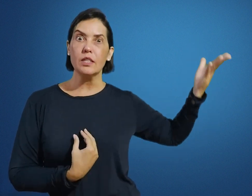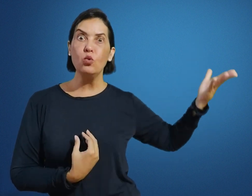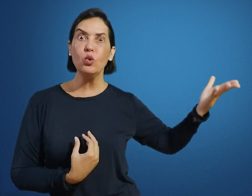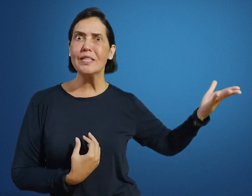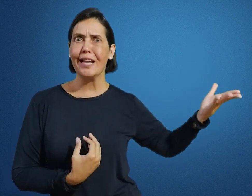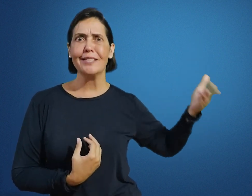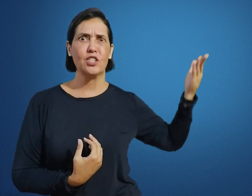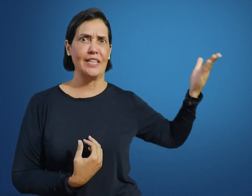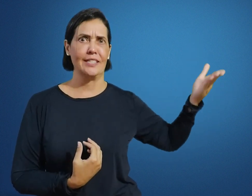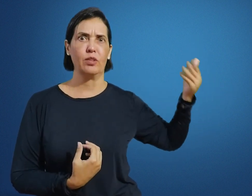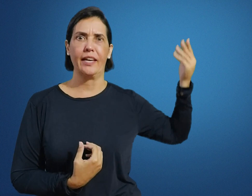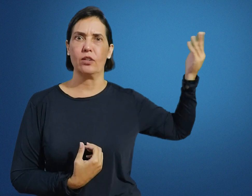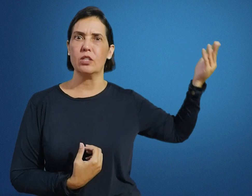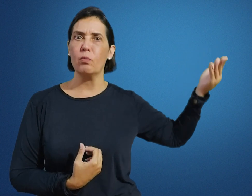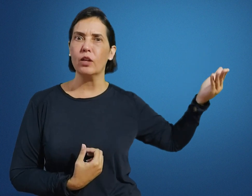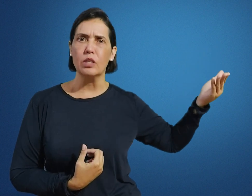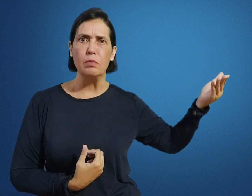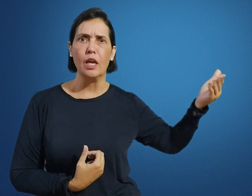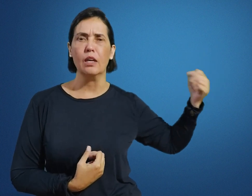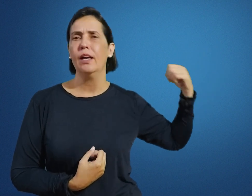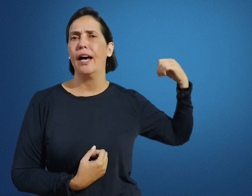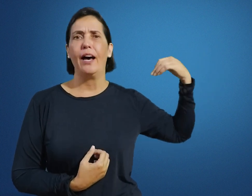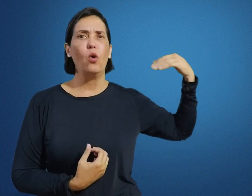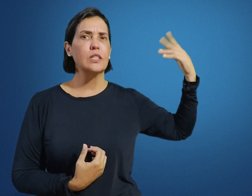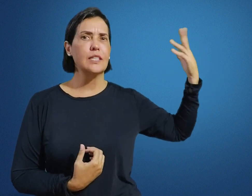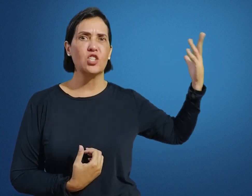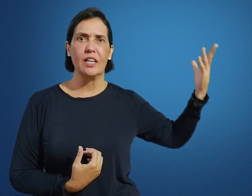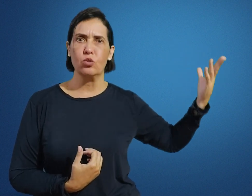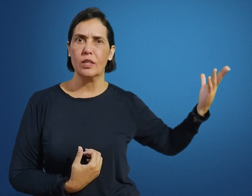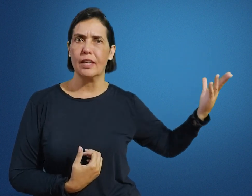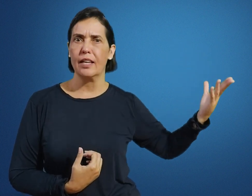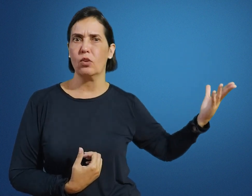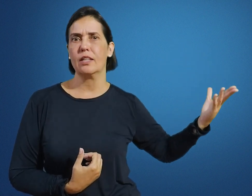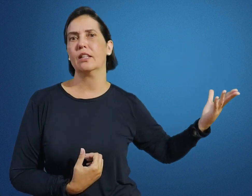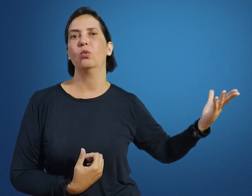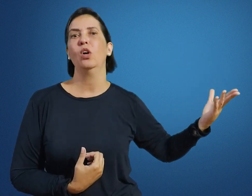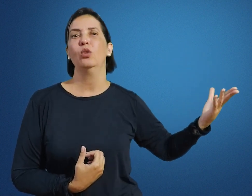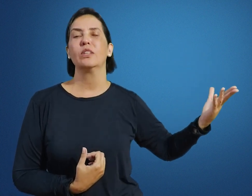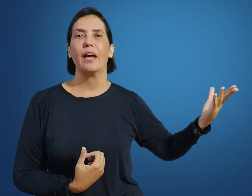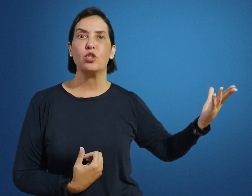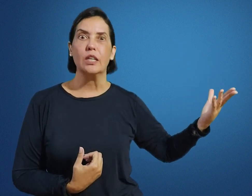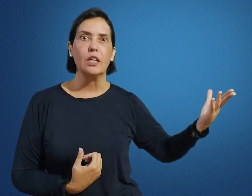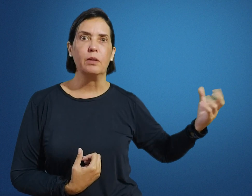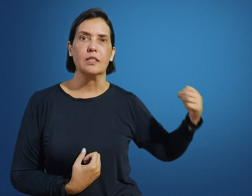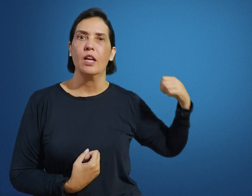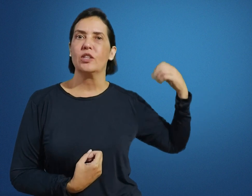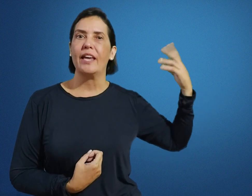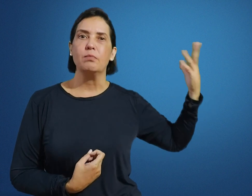Segundo as leis, legislação, decreto 5626, outras legislações em relação à questão do intérprete Libras, de 10